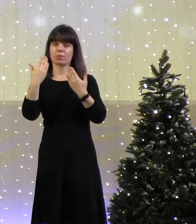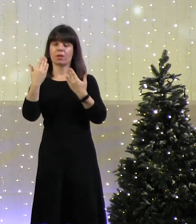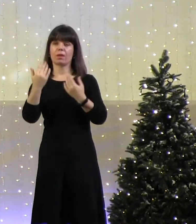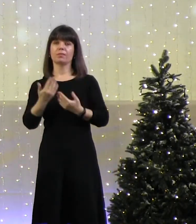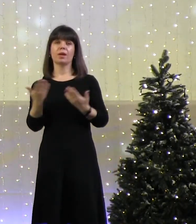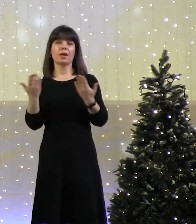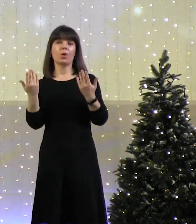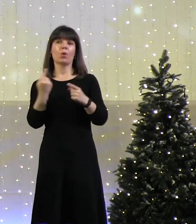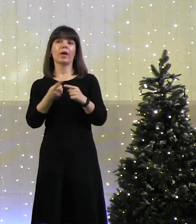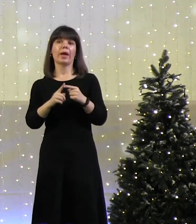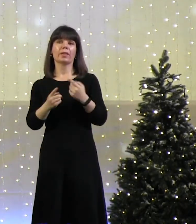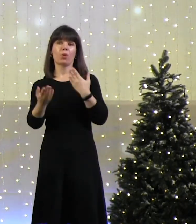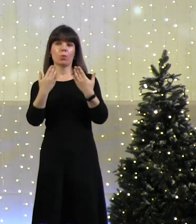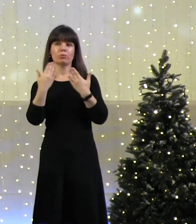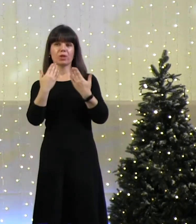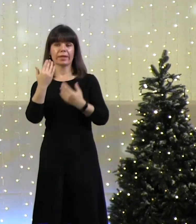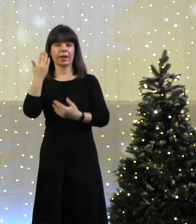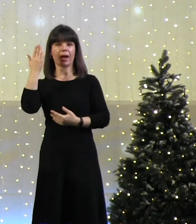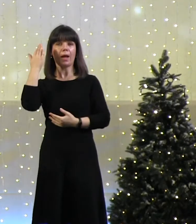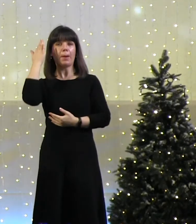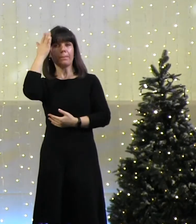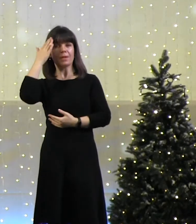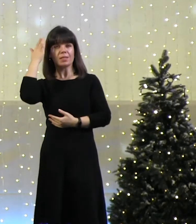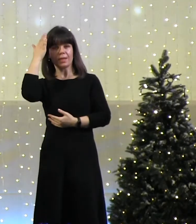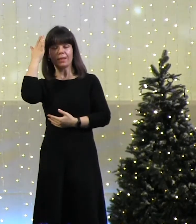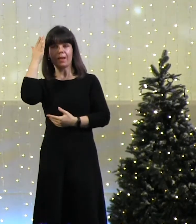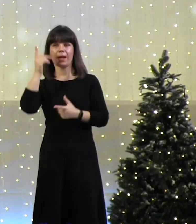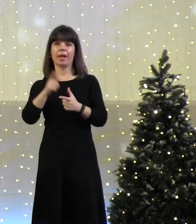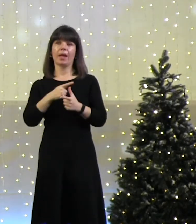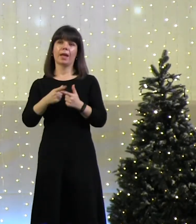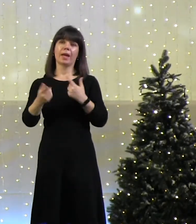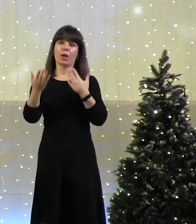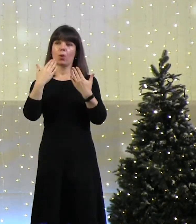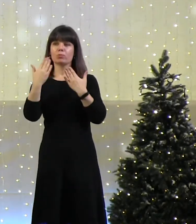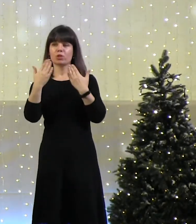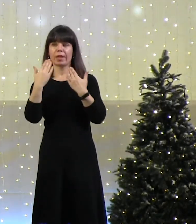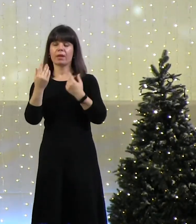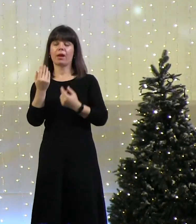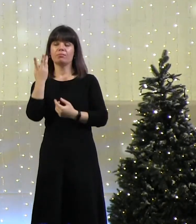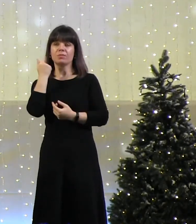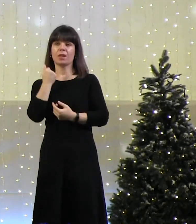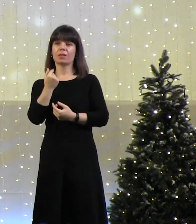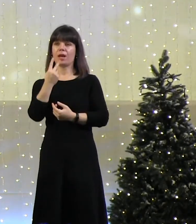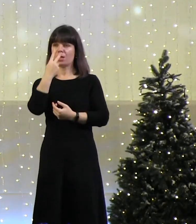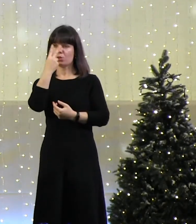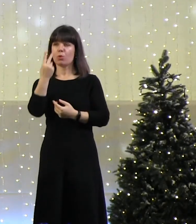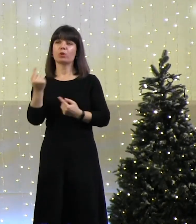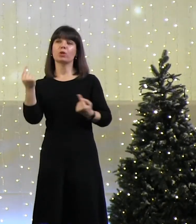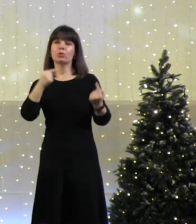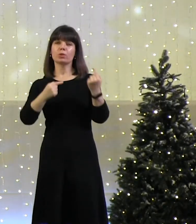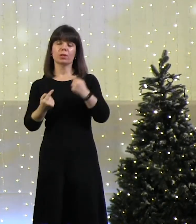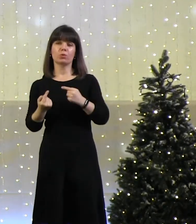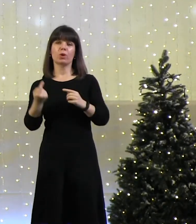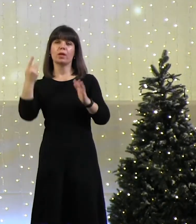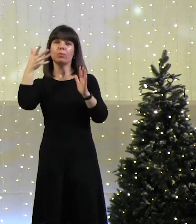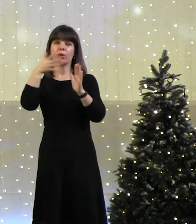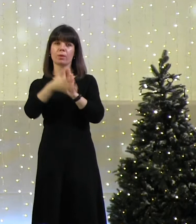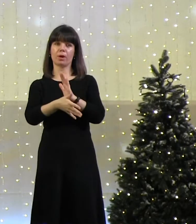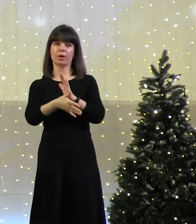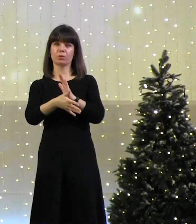Какое это общение? Это мысленное общение? Или это общение, когда они смотрят друг на друга и абсолютно ясно понимают,